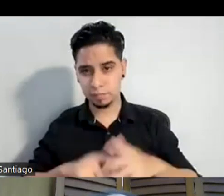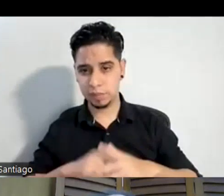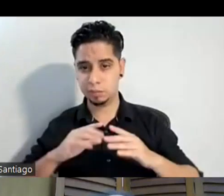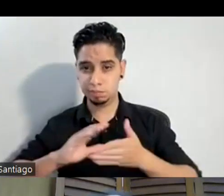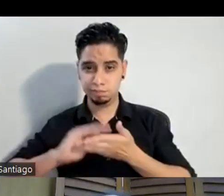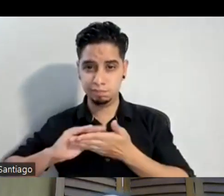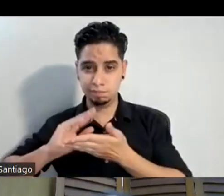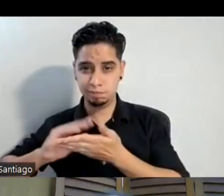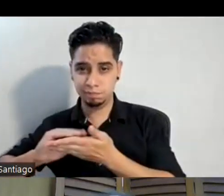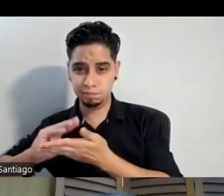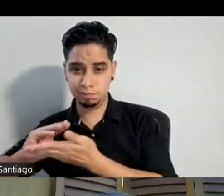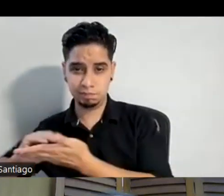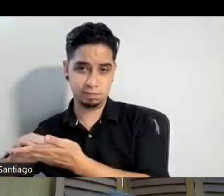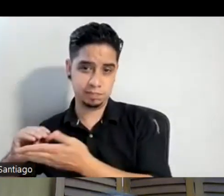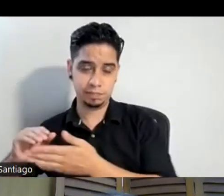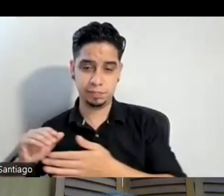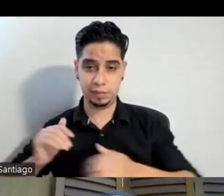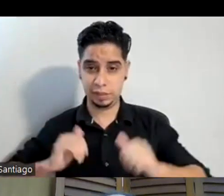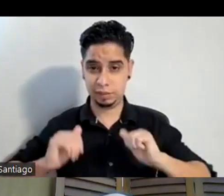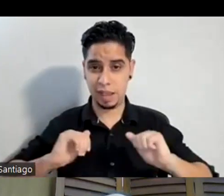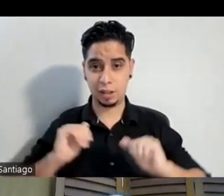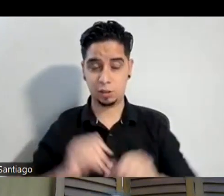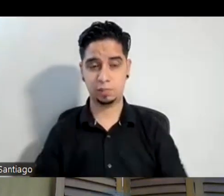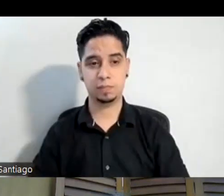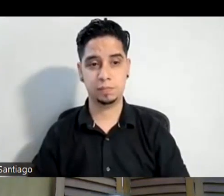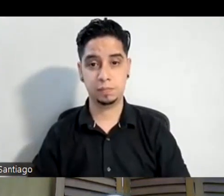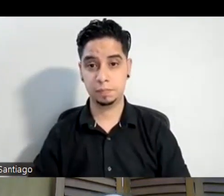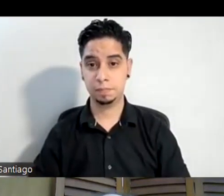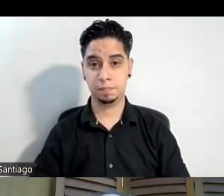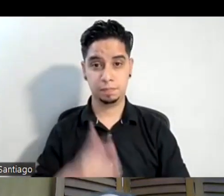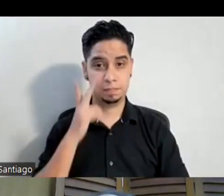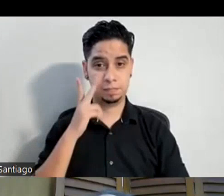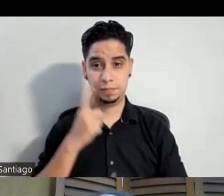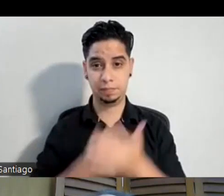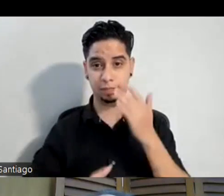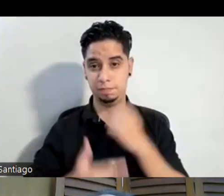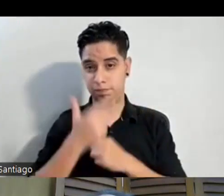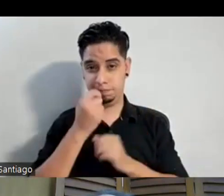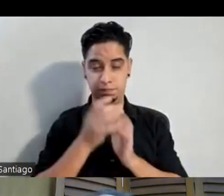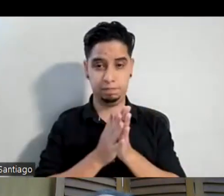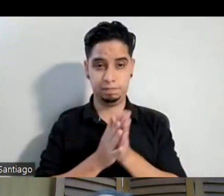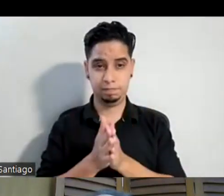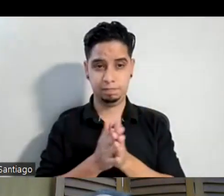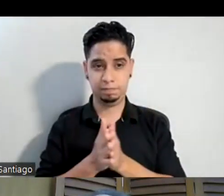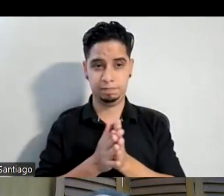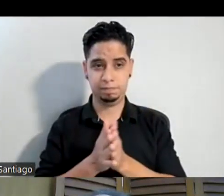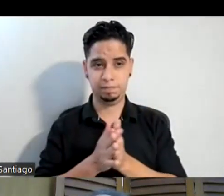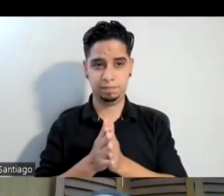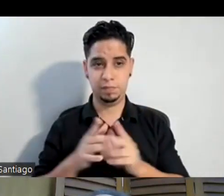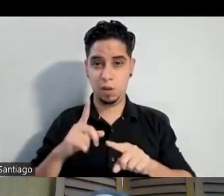de lleno en el teatro. ¿Cómo está? Mira qué interesante la frase que ella usa, o sea, no puedo respirar, o